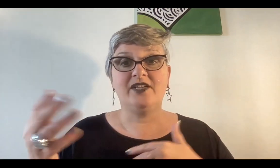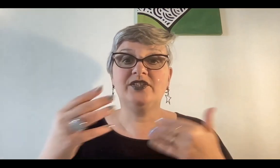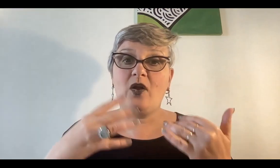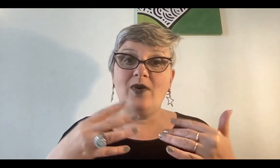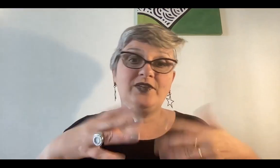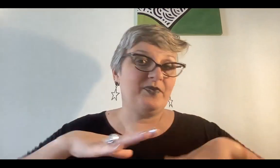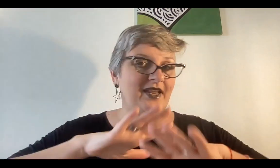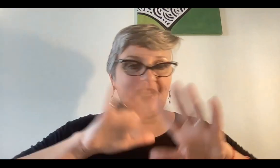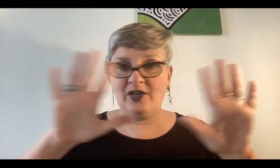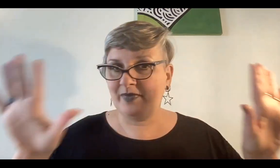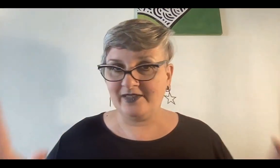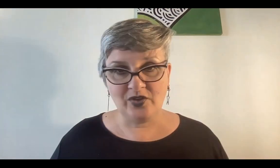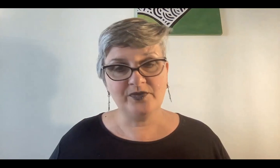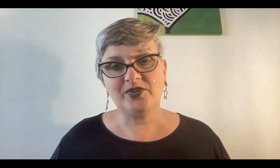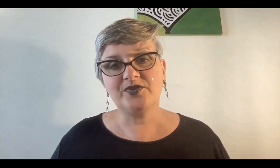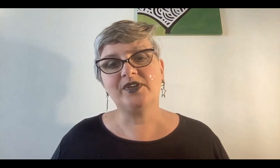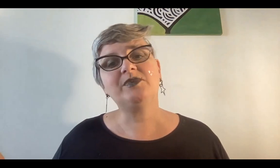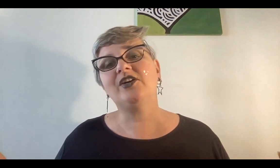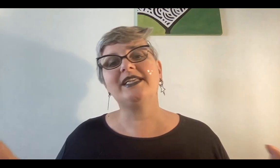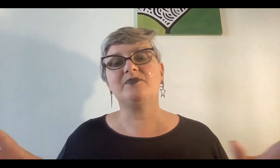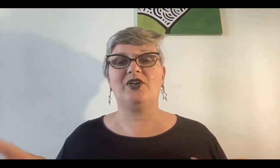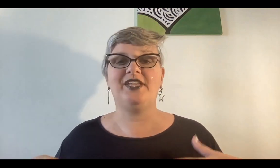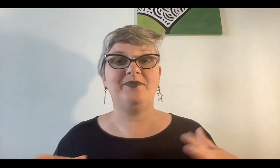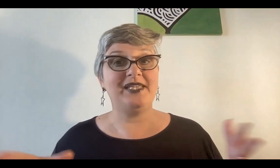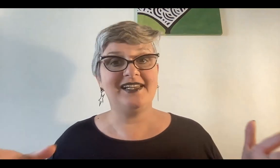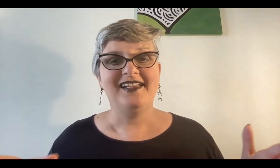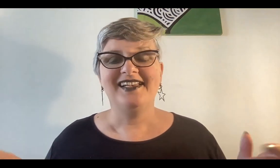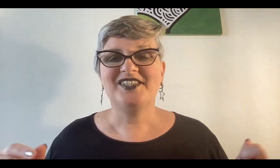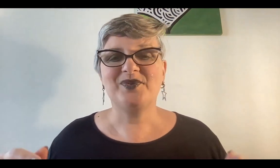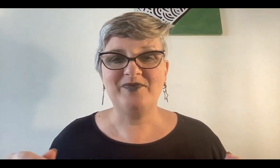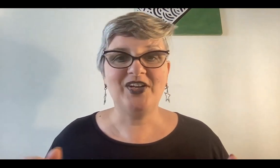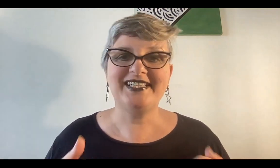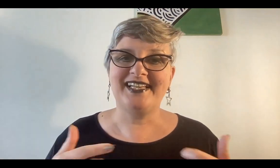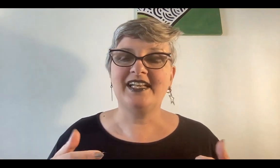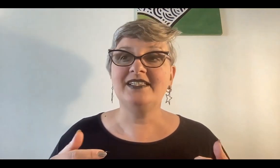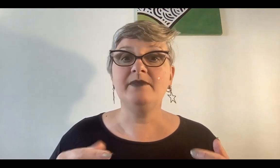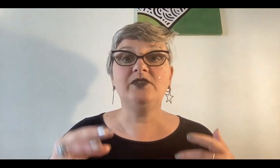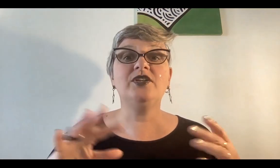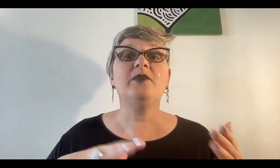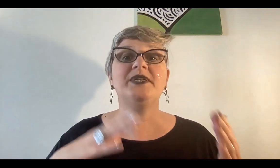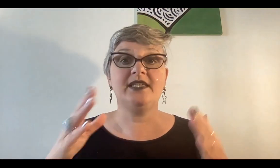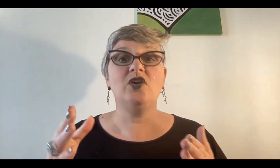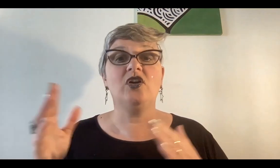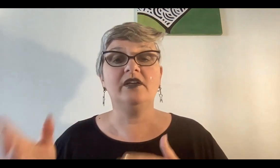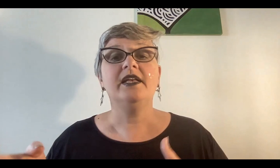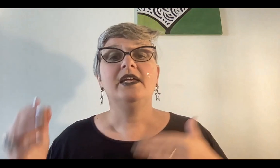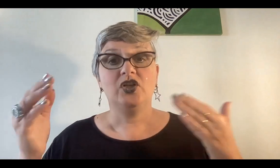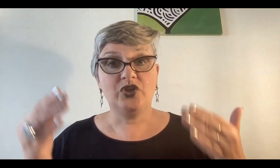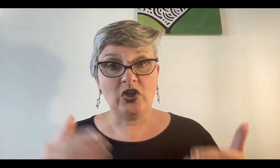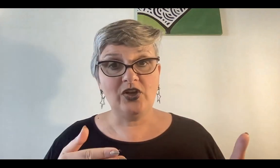estar otras cuatro que les regalo para todos nuestros suscriptores. Por los 10.000 suscriptores en agradecimiento. Y después sigo con todos